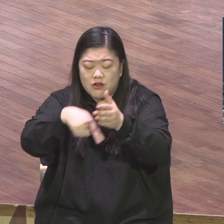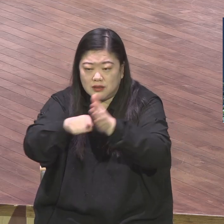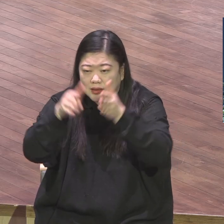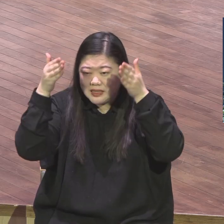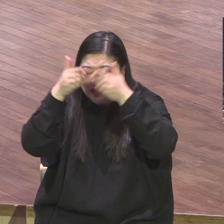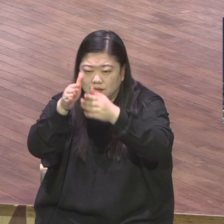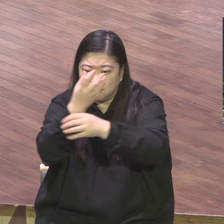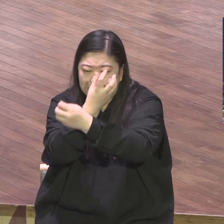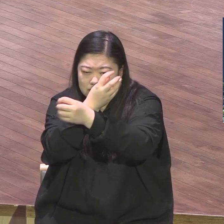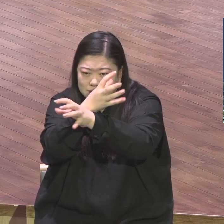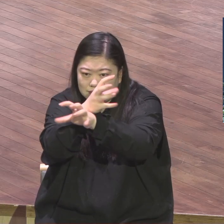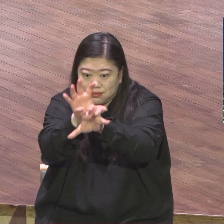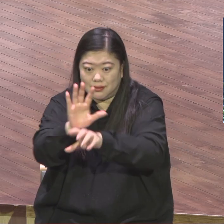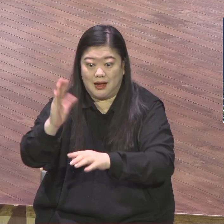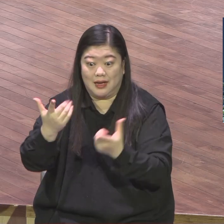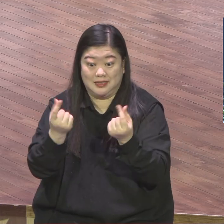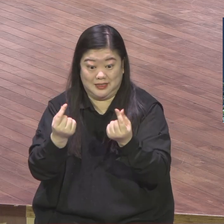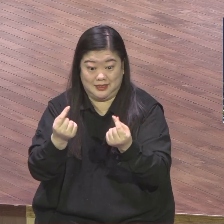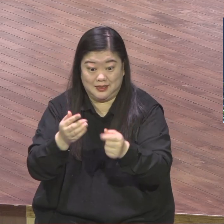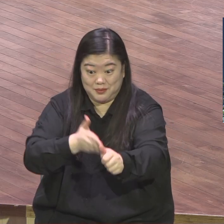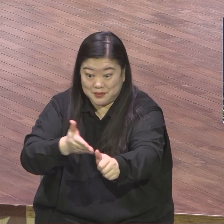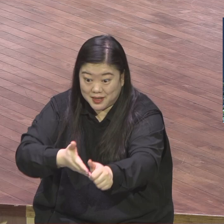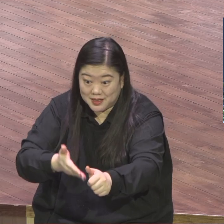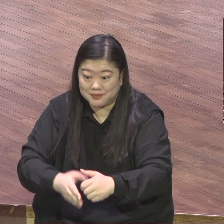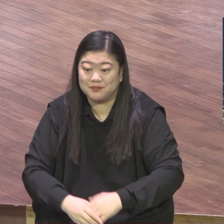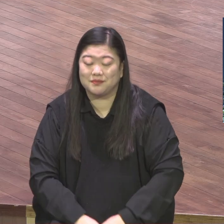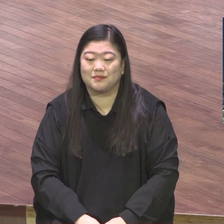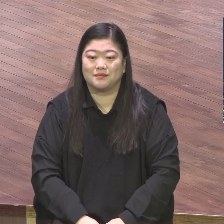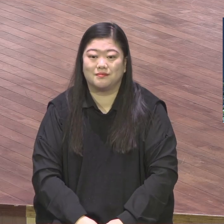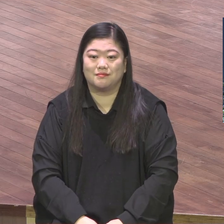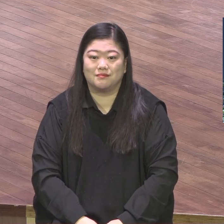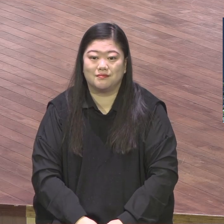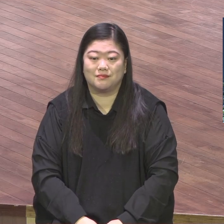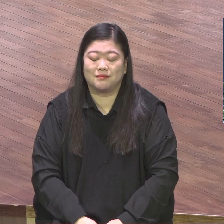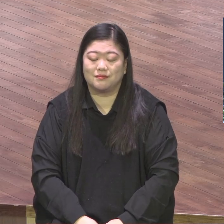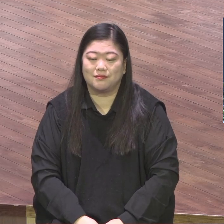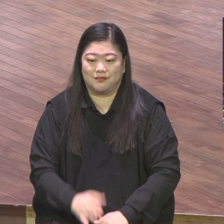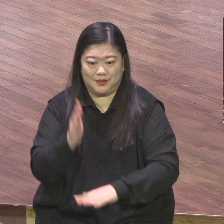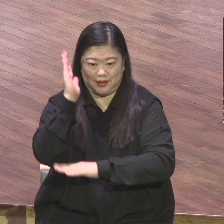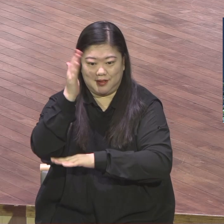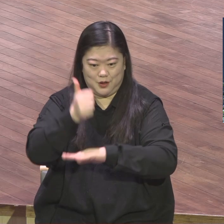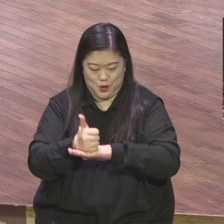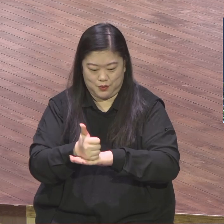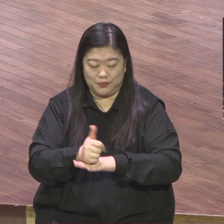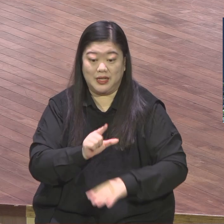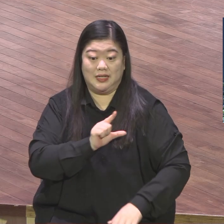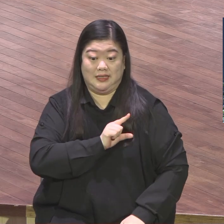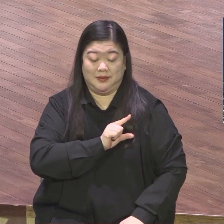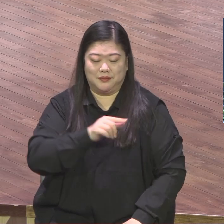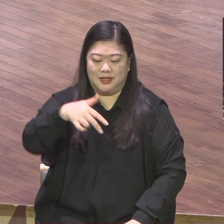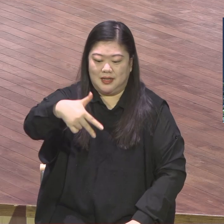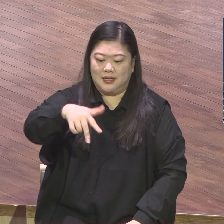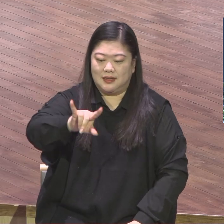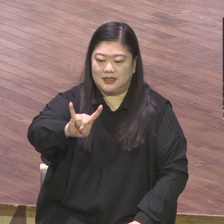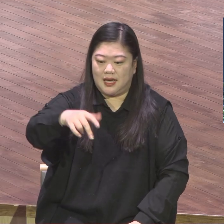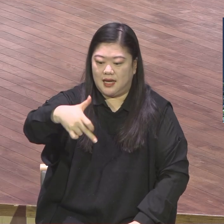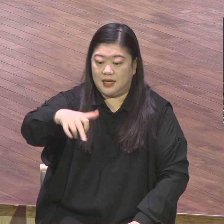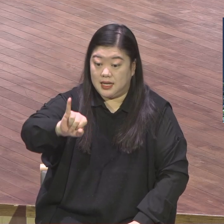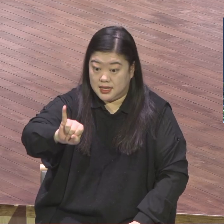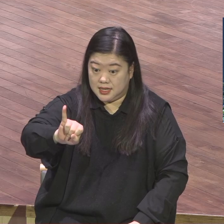결론입니다 제키 로빈슨이라고 하는 유명한 미국 프로 선수가 있는데 미국